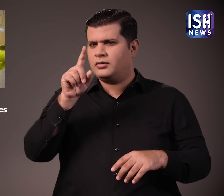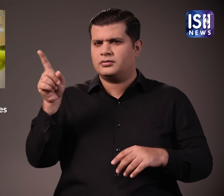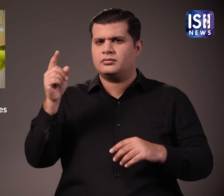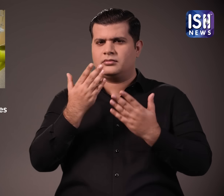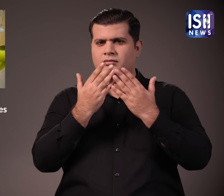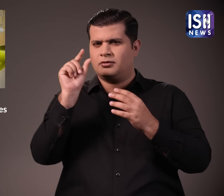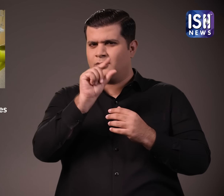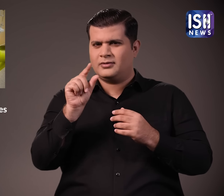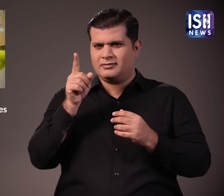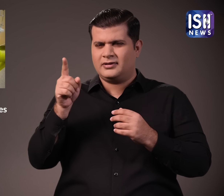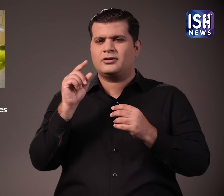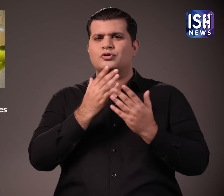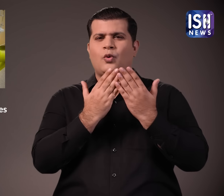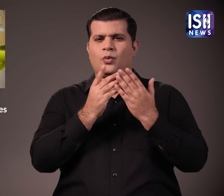मेडिकल स्कूल के एक लेक की अनुसार